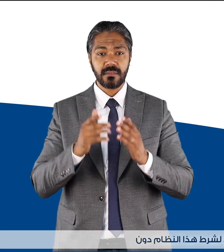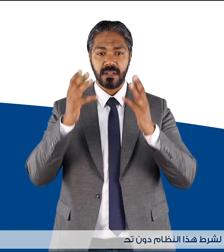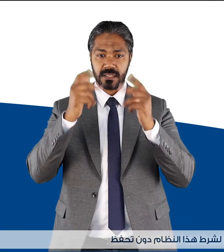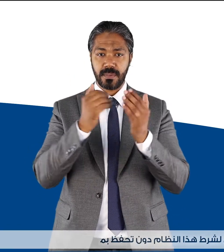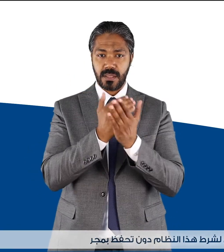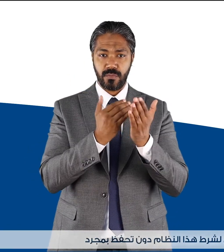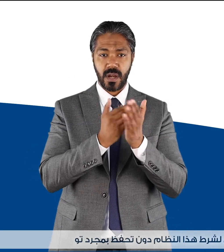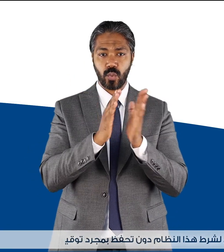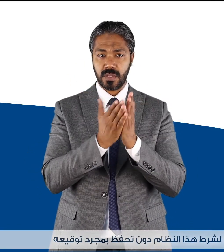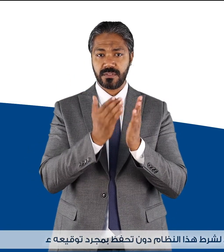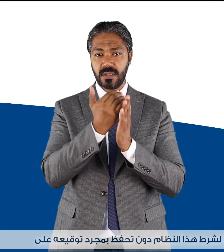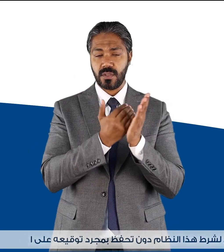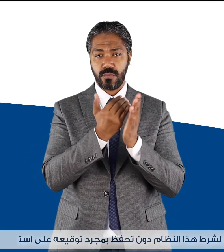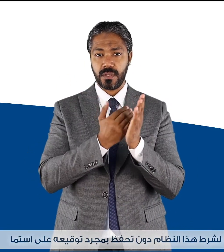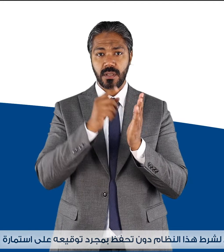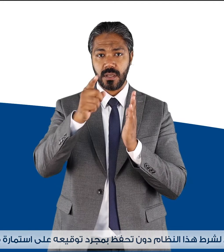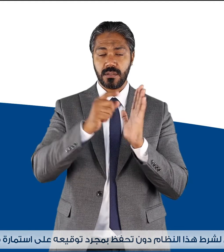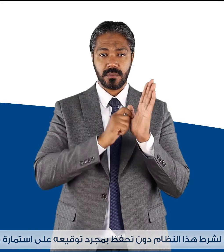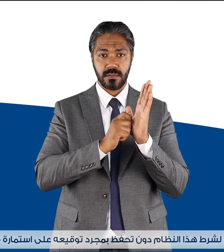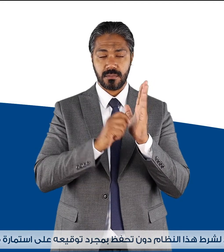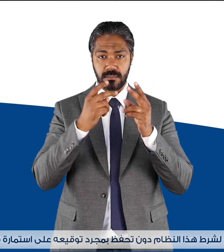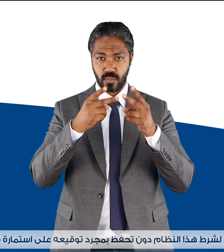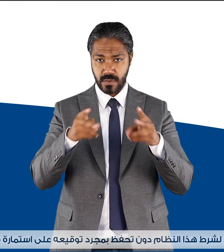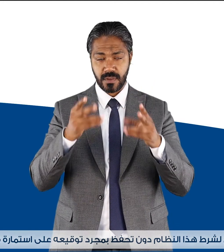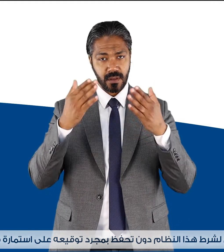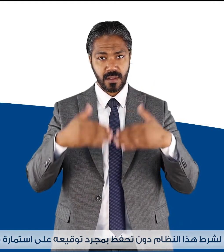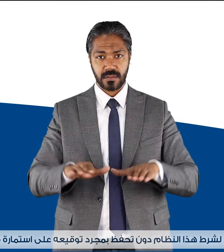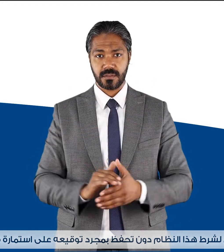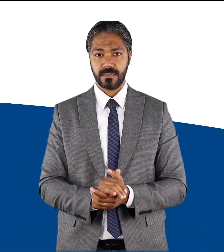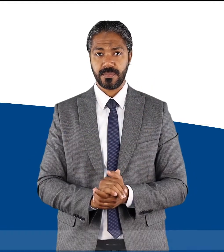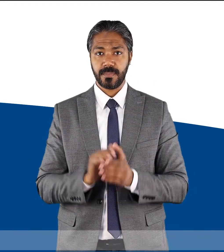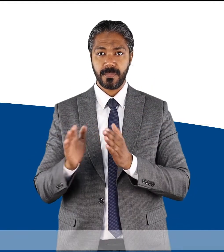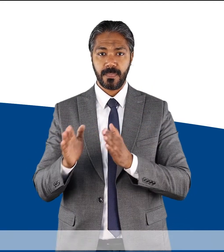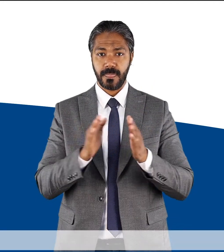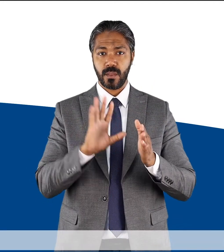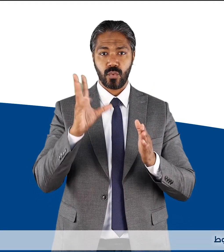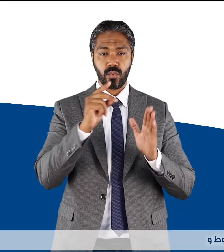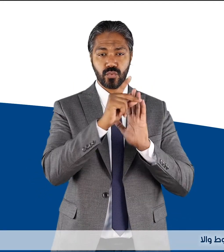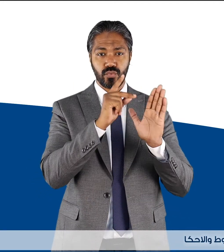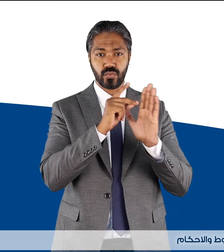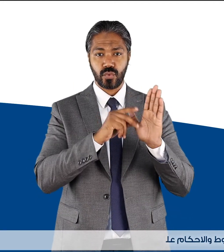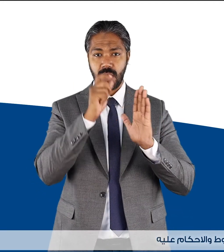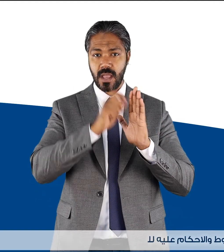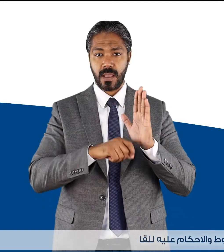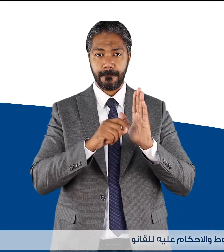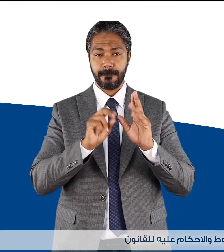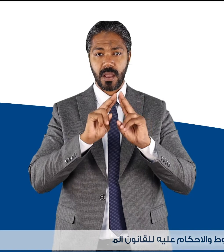تحفظ بمجرد توقيعه على استمارة فتح الحساب تخضع كافة الشروط والأحكام عليه